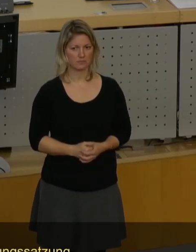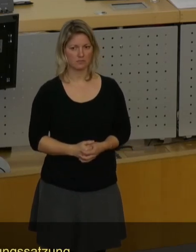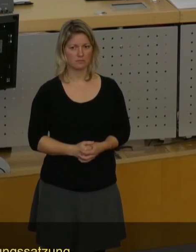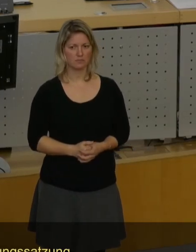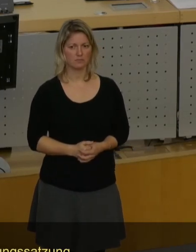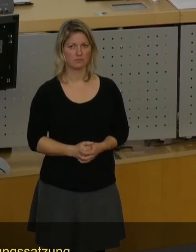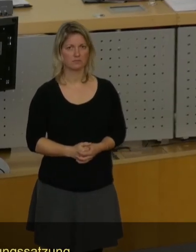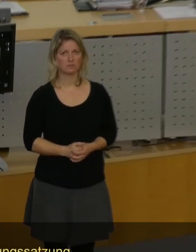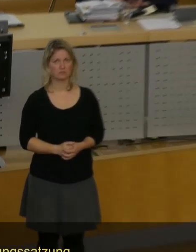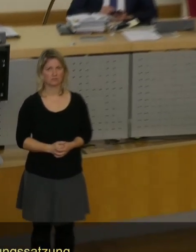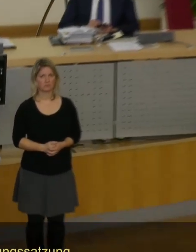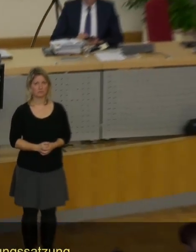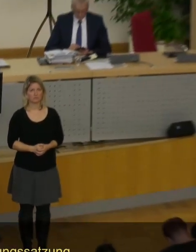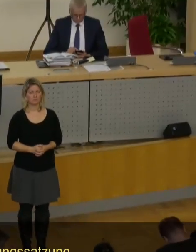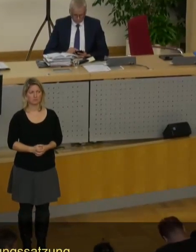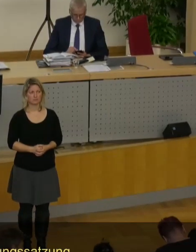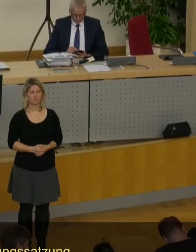Das heißt, nächster Herr Dr. Brauns.